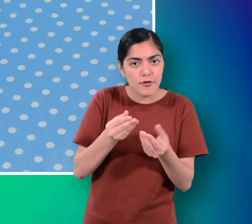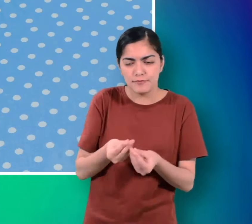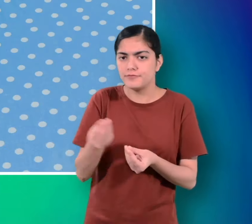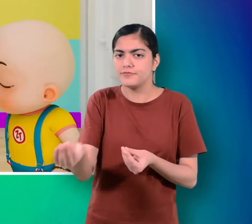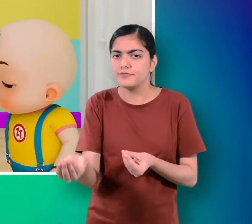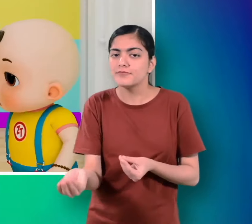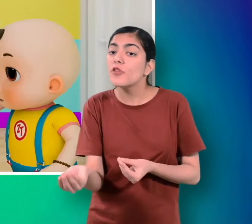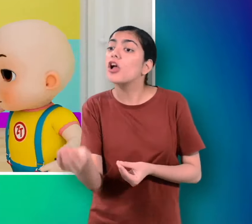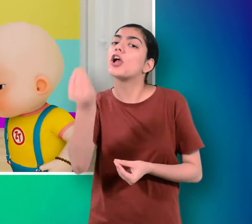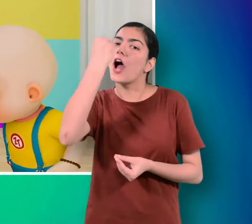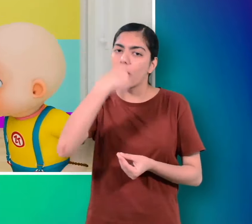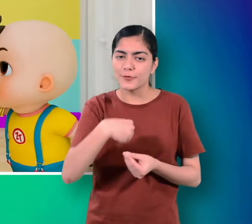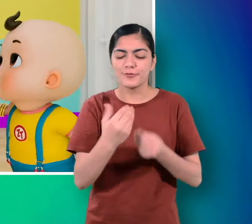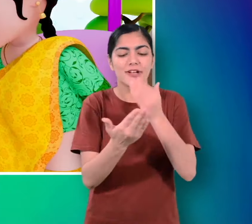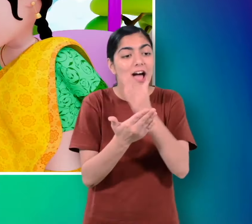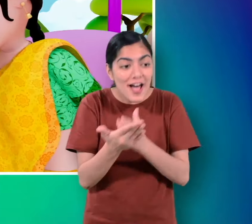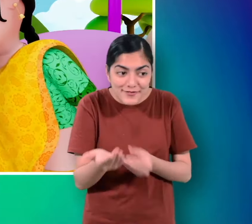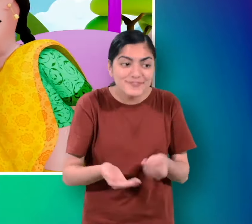आधा तुम लो चुन्नू बेटा